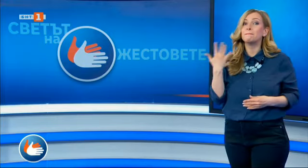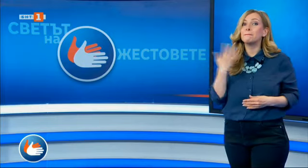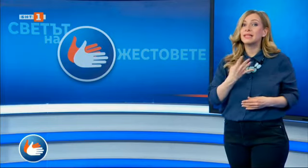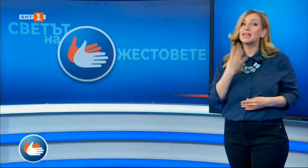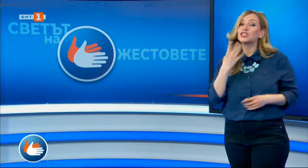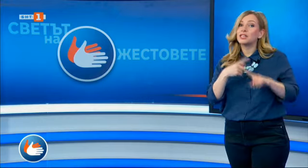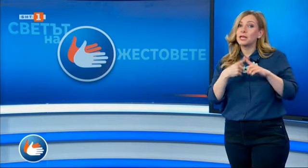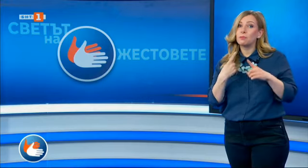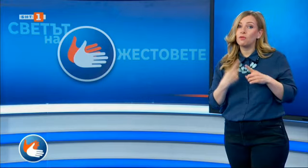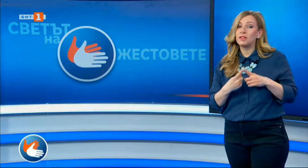по БНТ1.